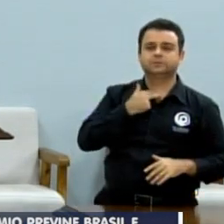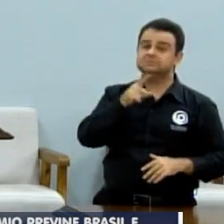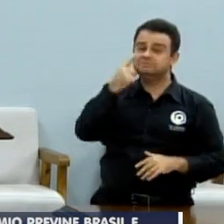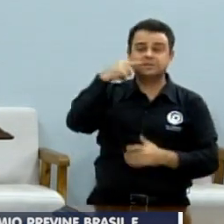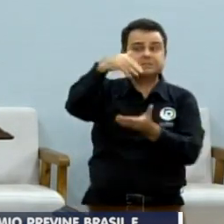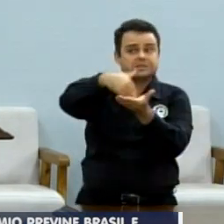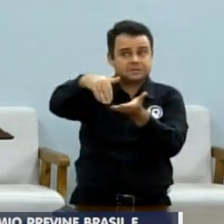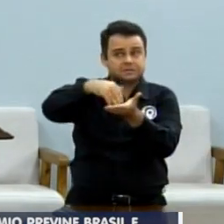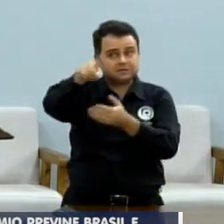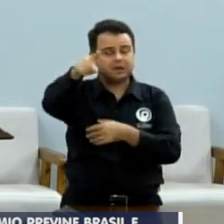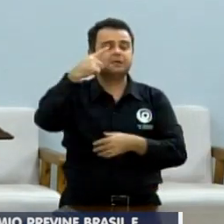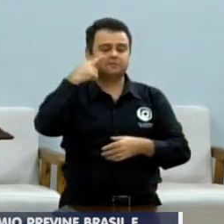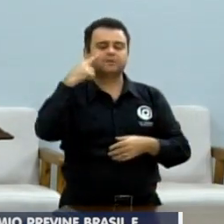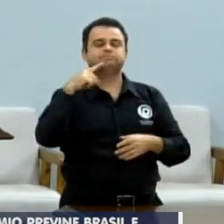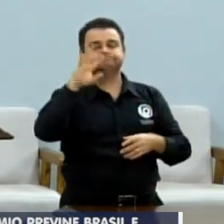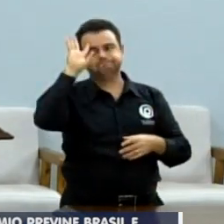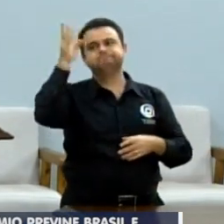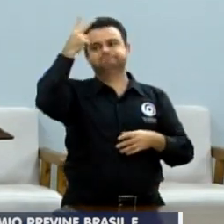vai voltar atrás dessa situação.